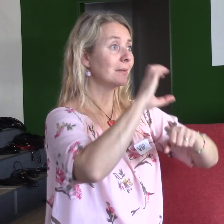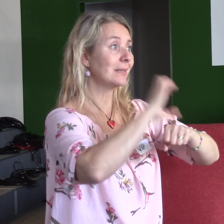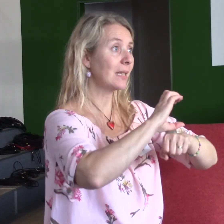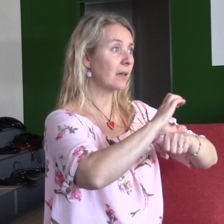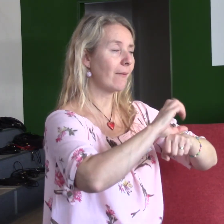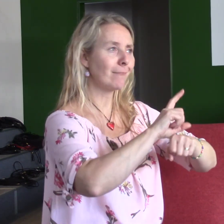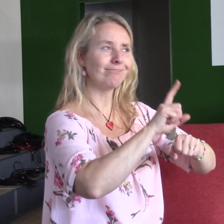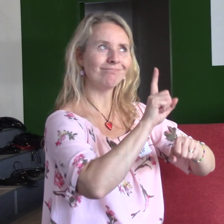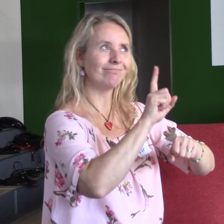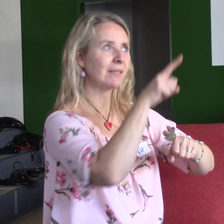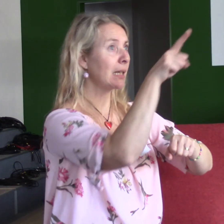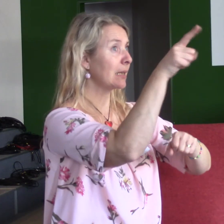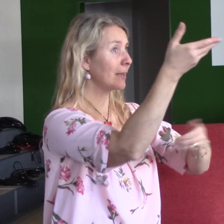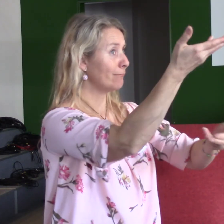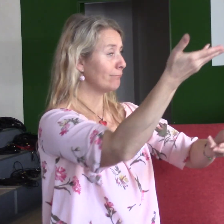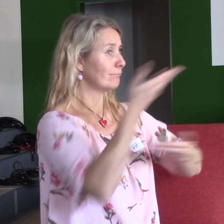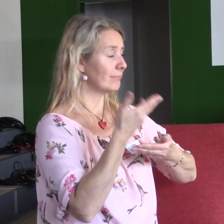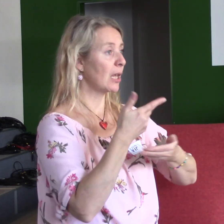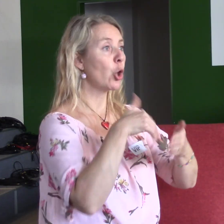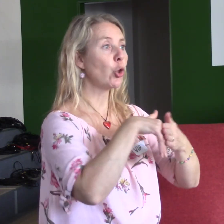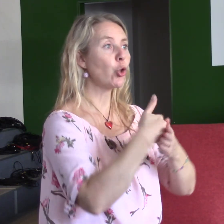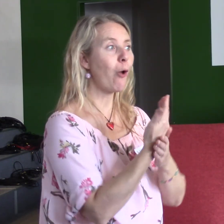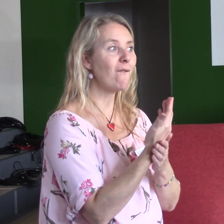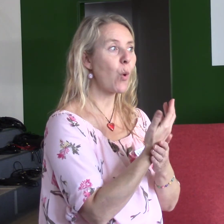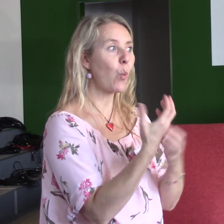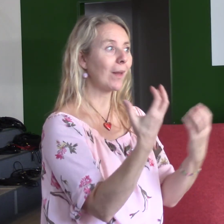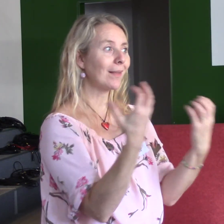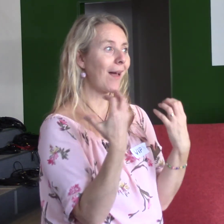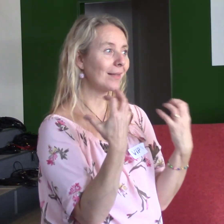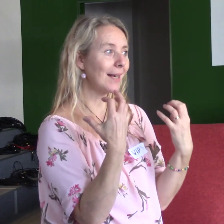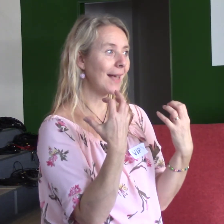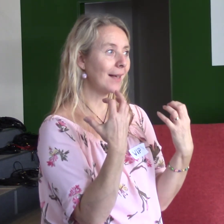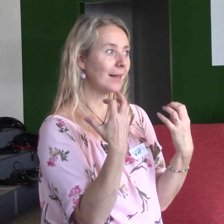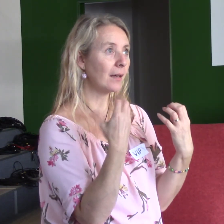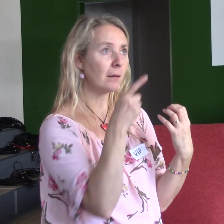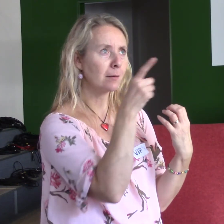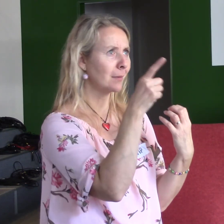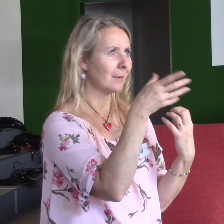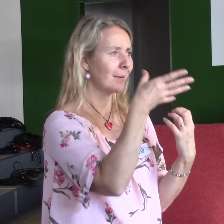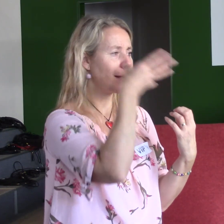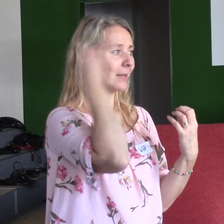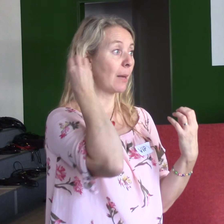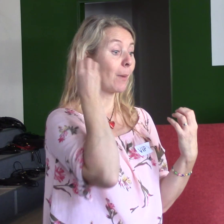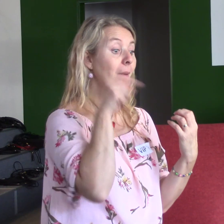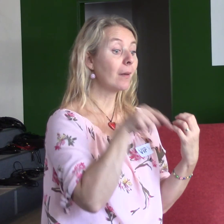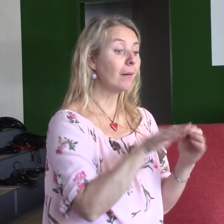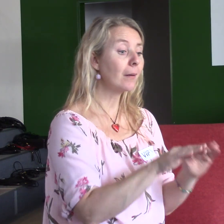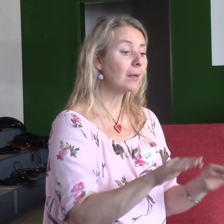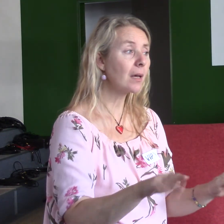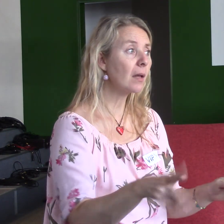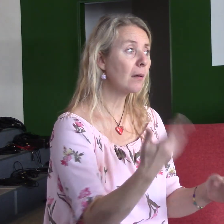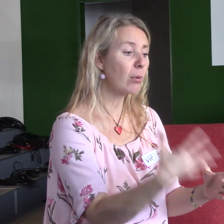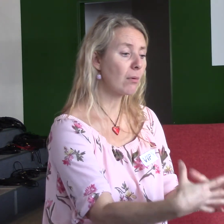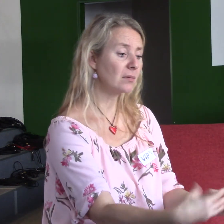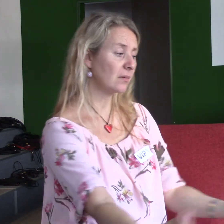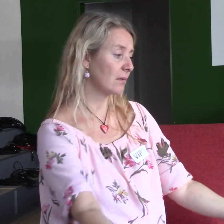přinášíš obnovu, kdo přinášíš novou naději, kdo nezapomínáš i na ty děti, které se třeba ztratili ve